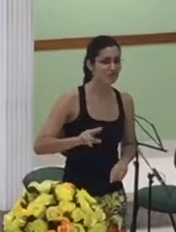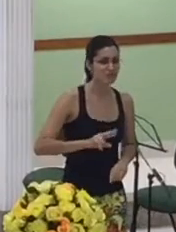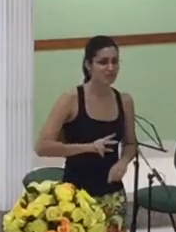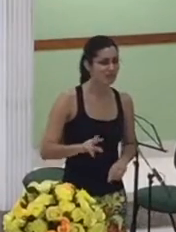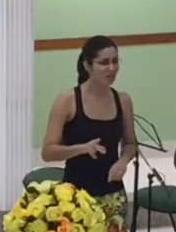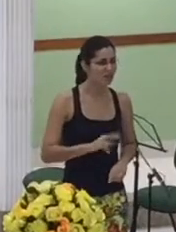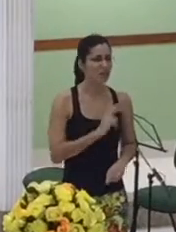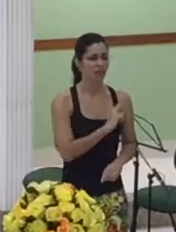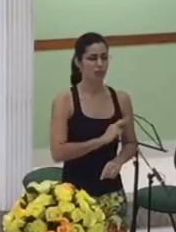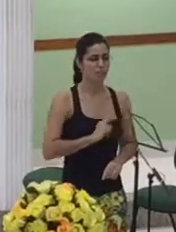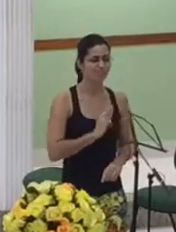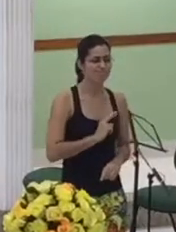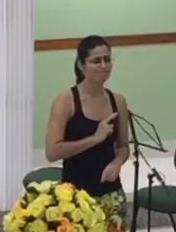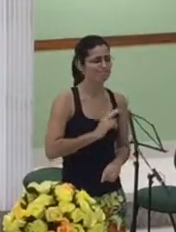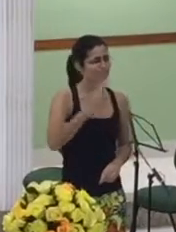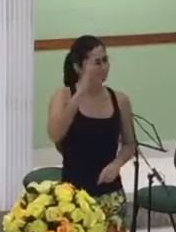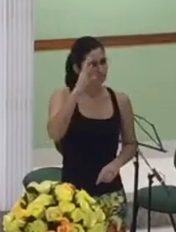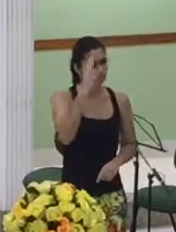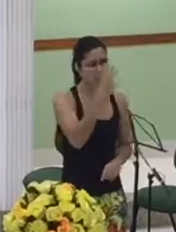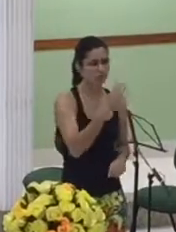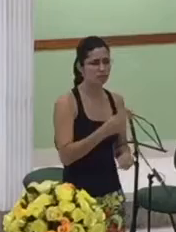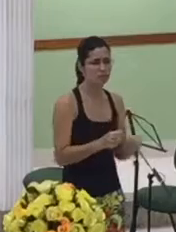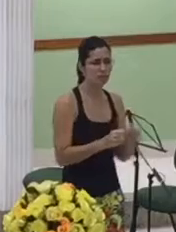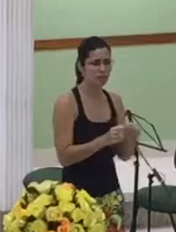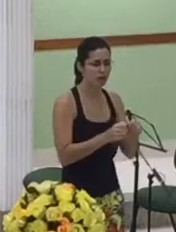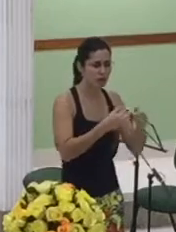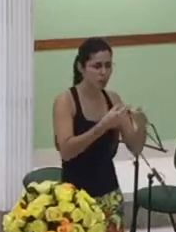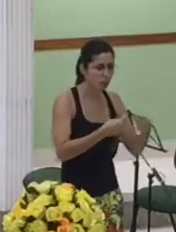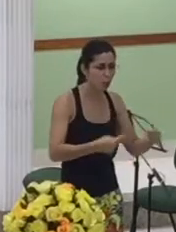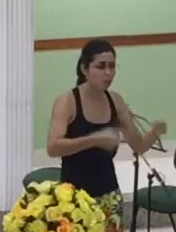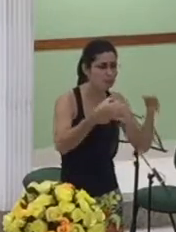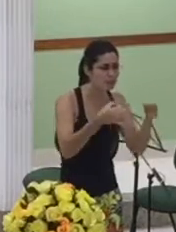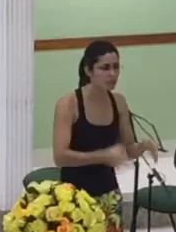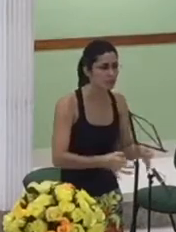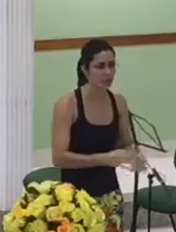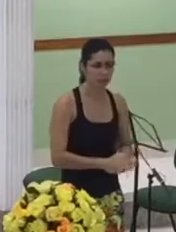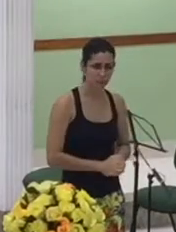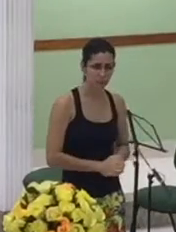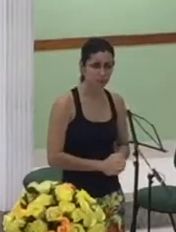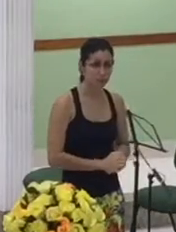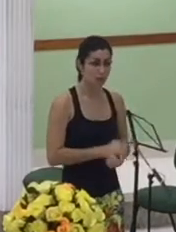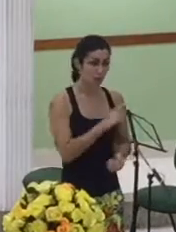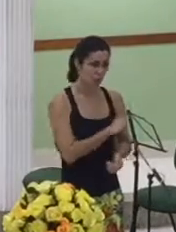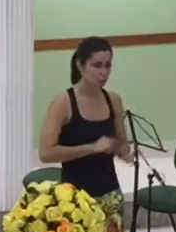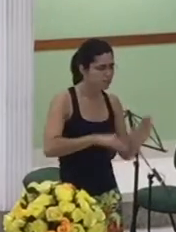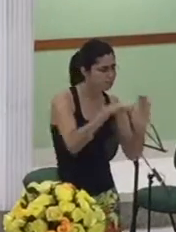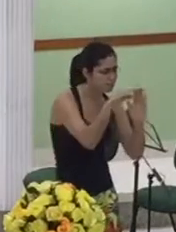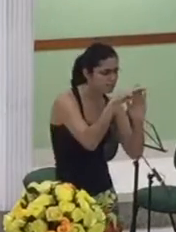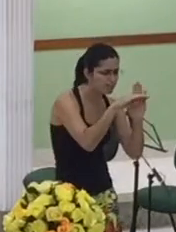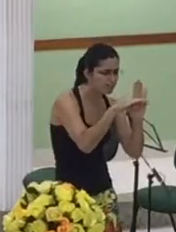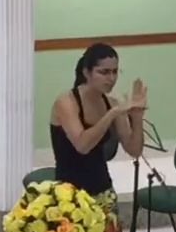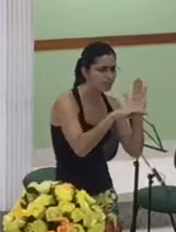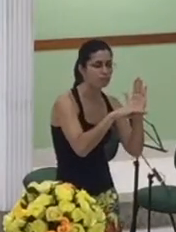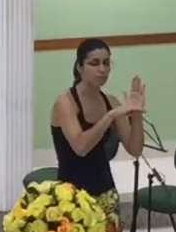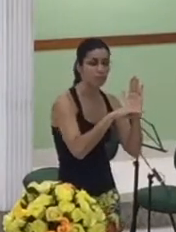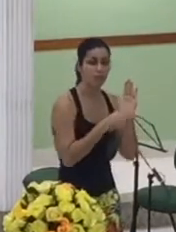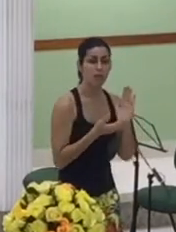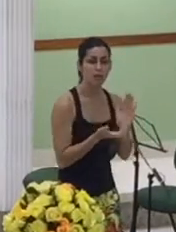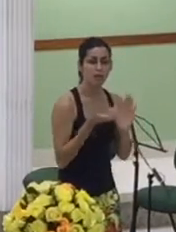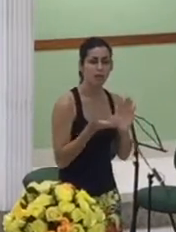ela traça todo um plano para que ela possa de acordo com a lei de Deus se casar com